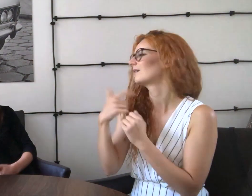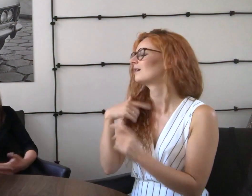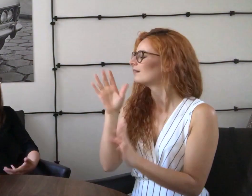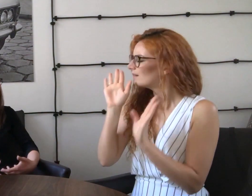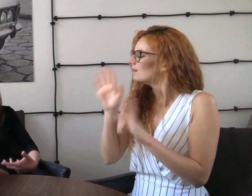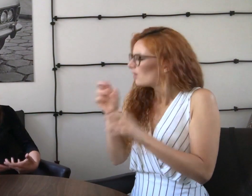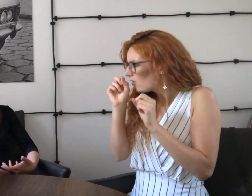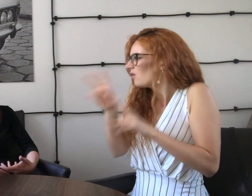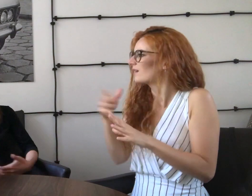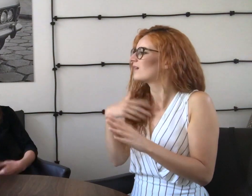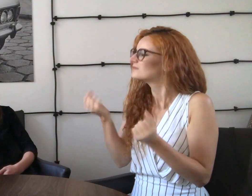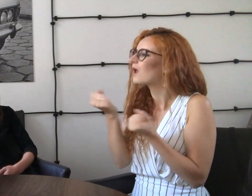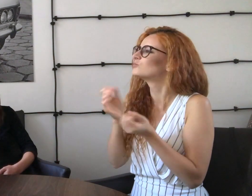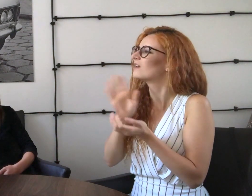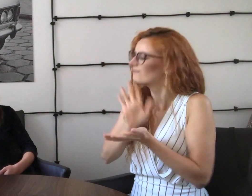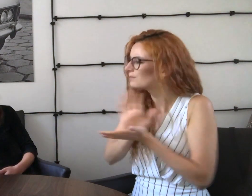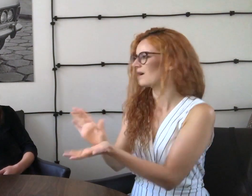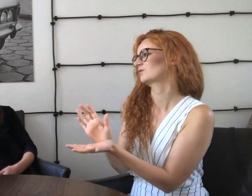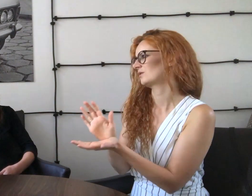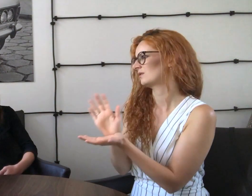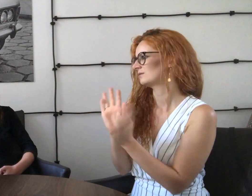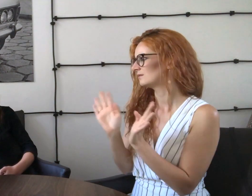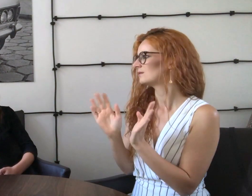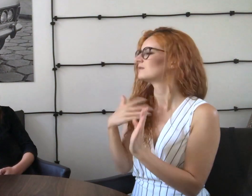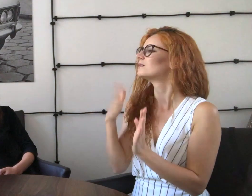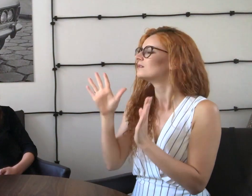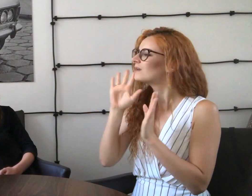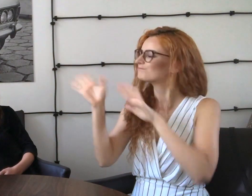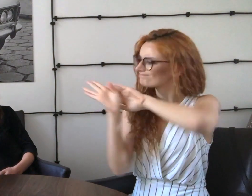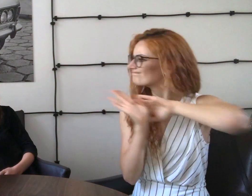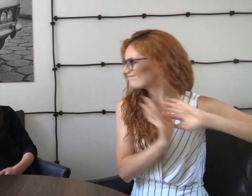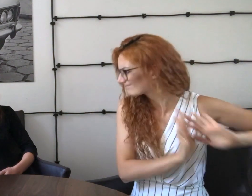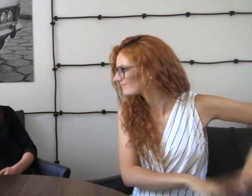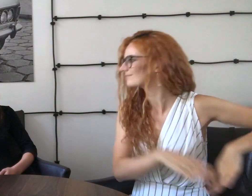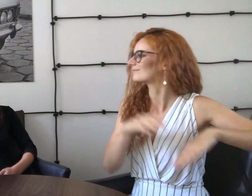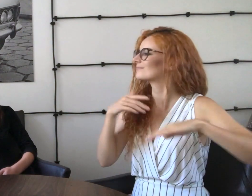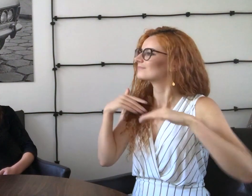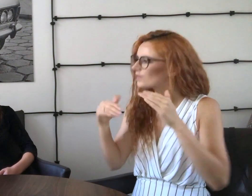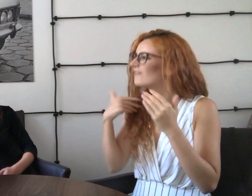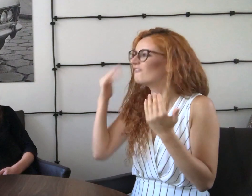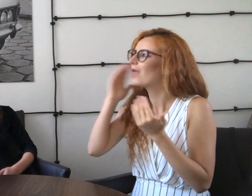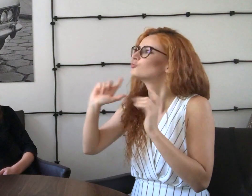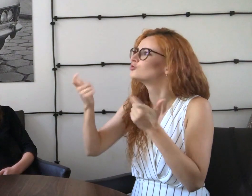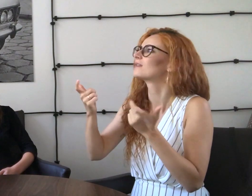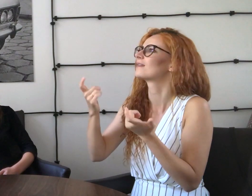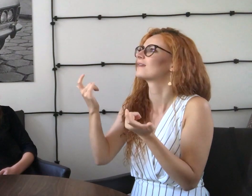krytykują mnie, są dla mnie negatywne. Okej, staram się wybaczyć. Jakby zapomnieć o tym, zerknąć dalej, bo